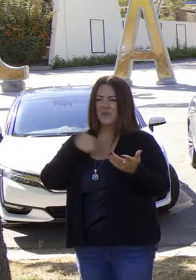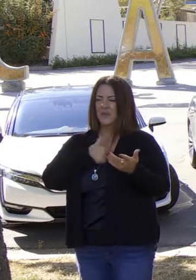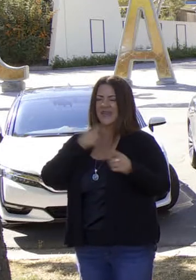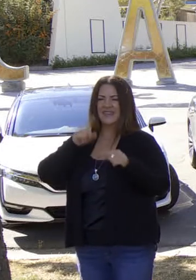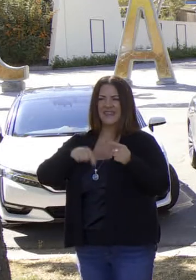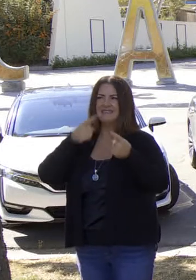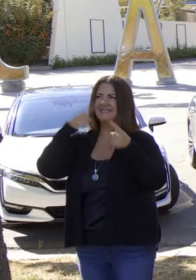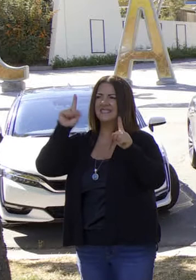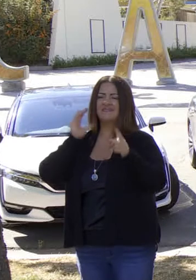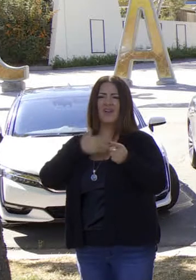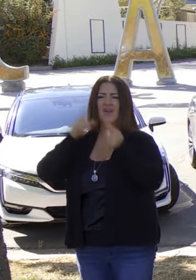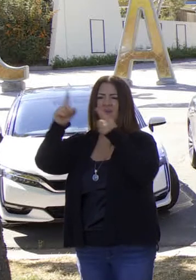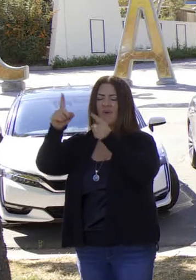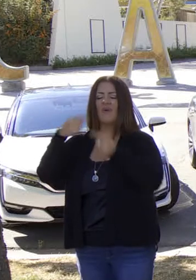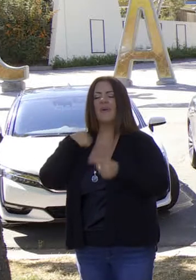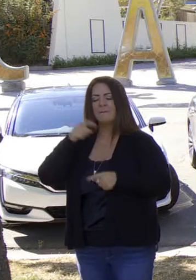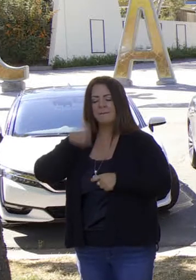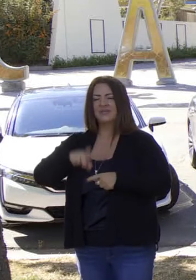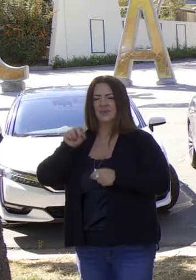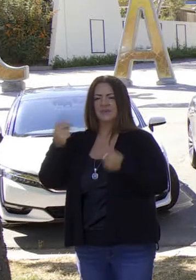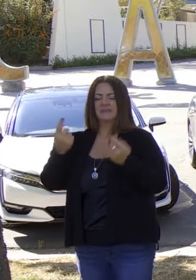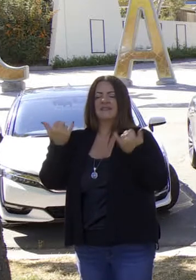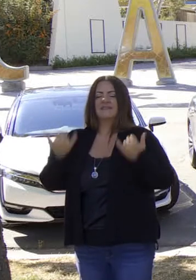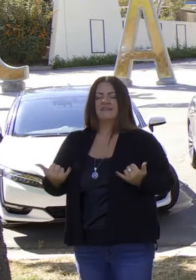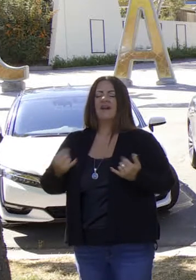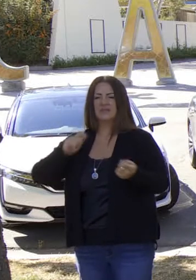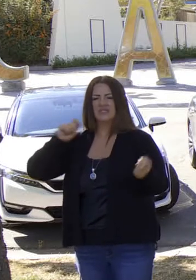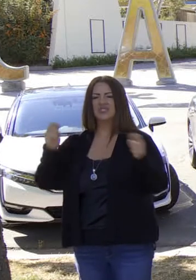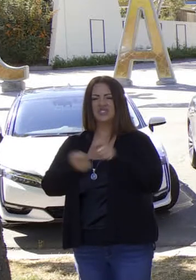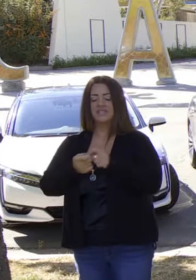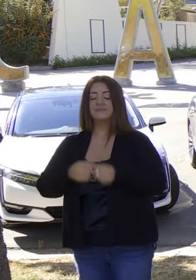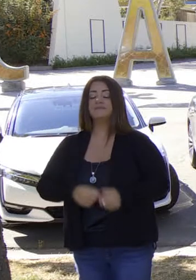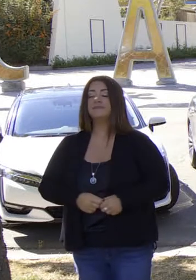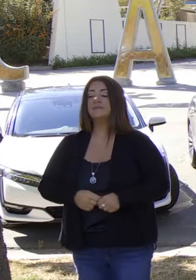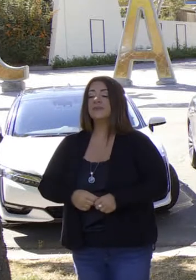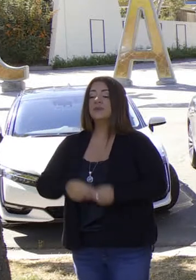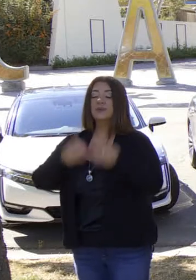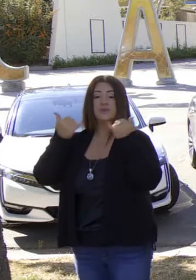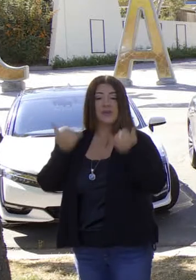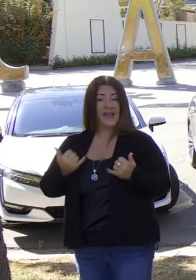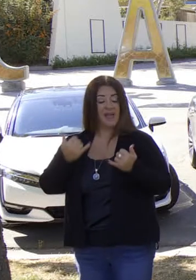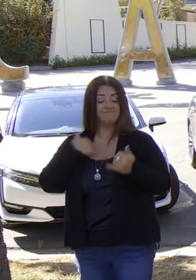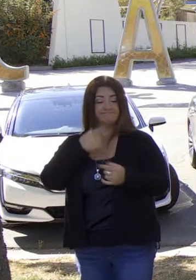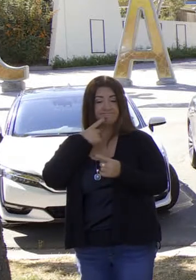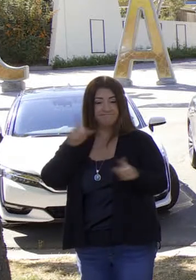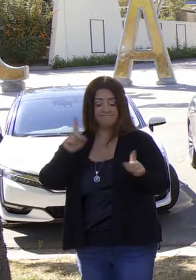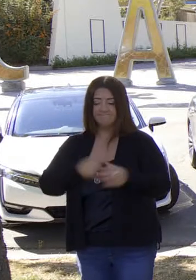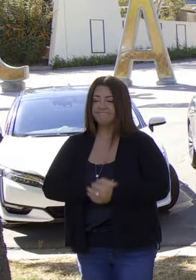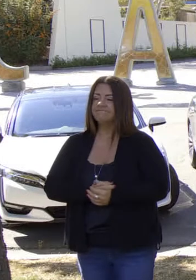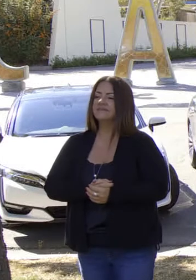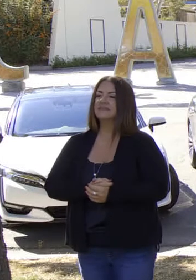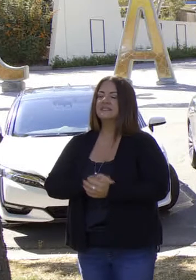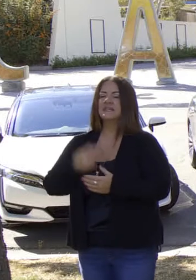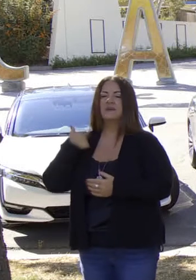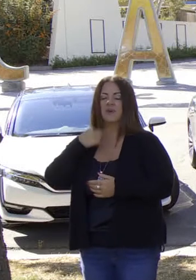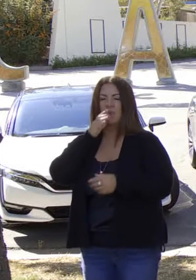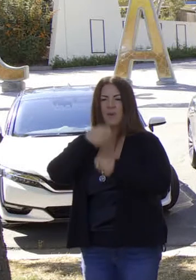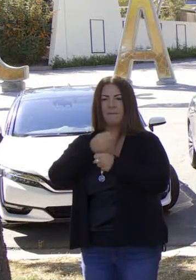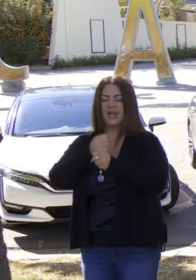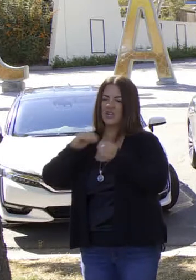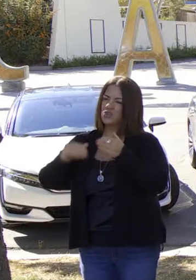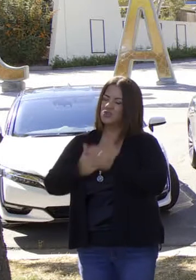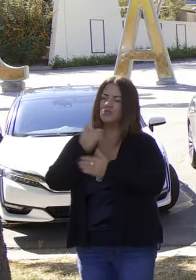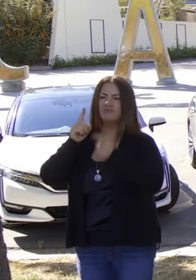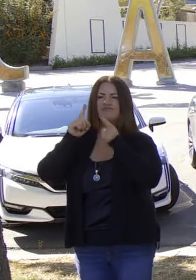si vamos a lograr nuestros objetivos audaces y por consecuencia hoy estamos marcando una nueva trayectoria,